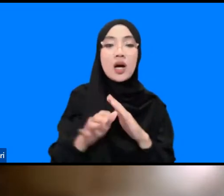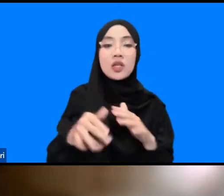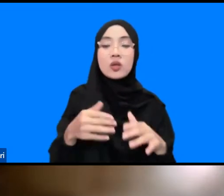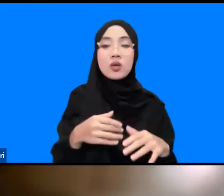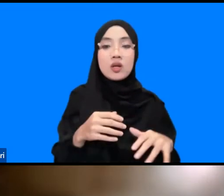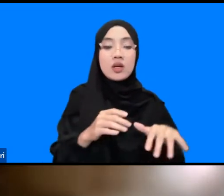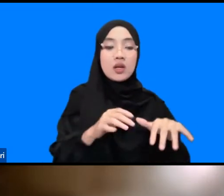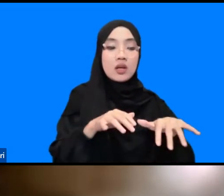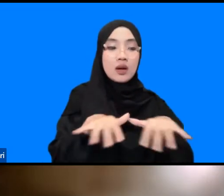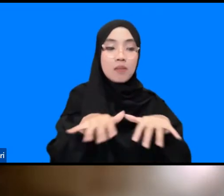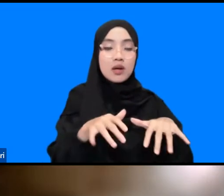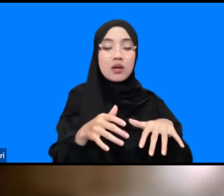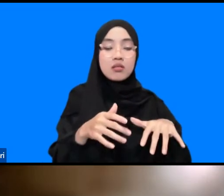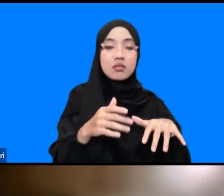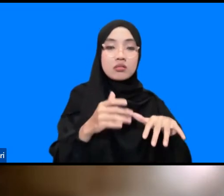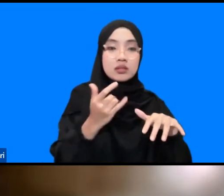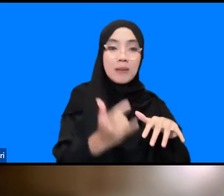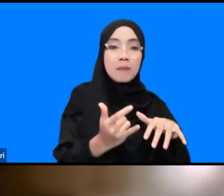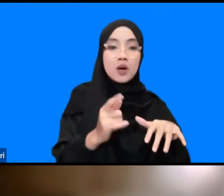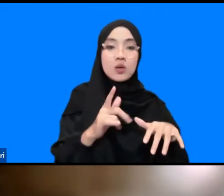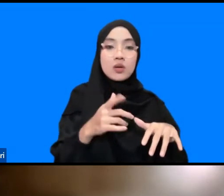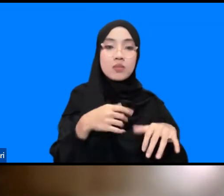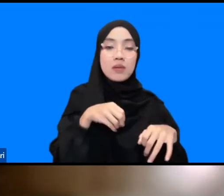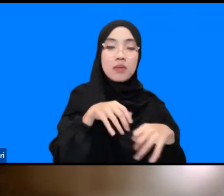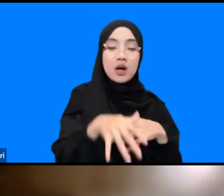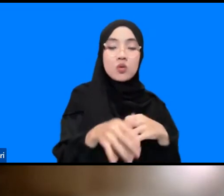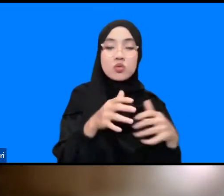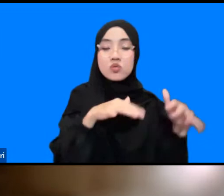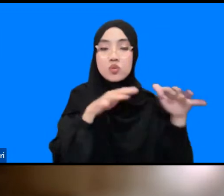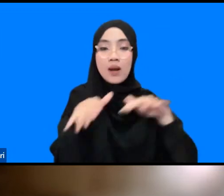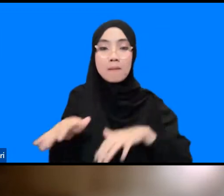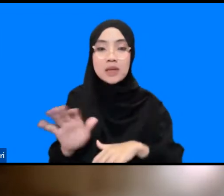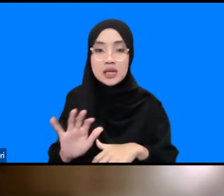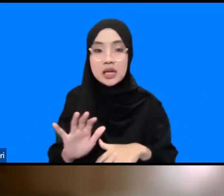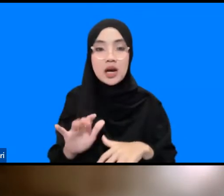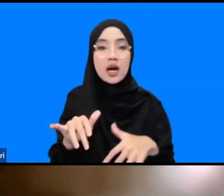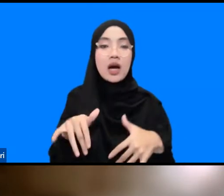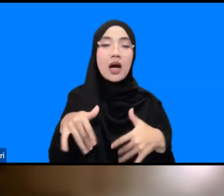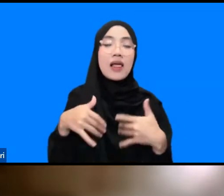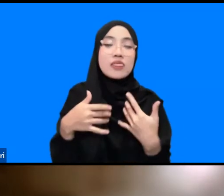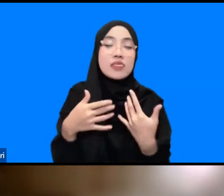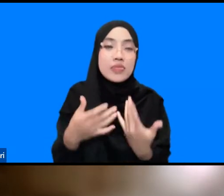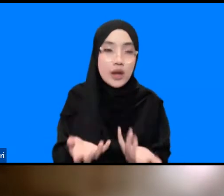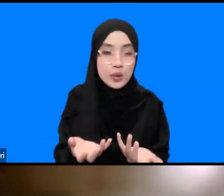dulu di tempat evakuasi jika gempanya ternyata tidak berpotensi tsunami atau